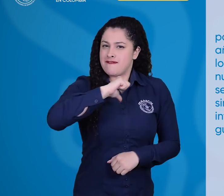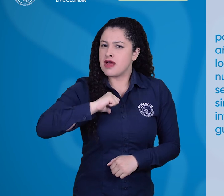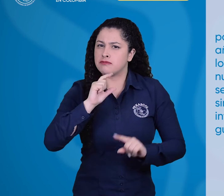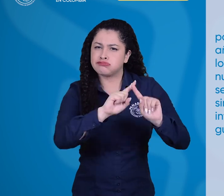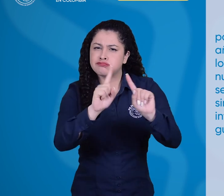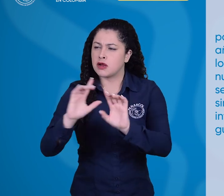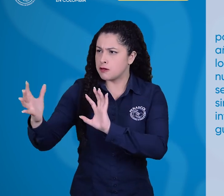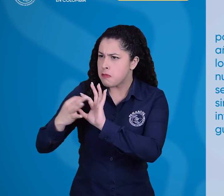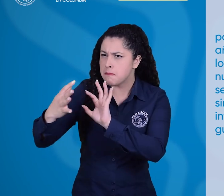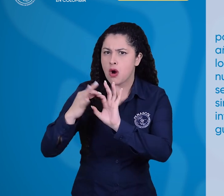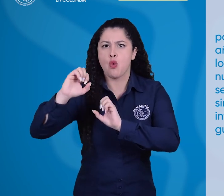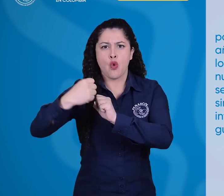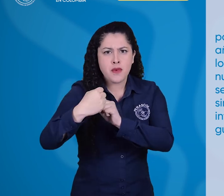gubernamentales y privadas.